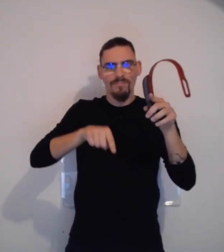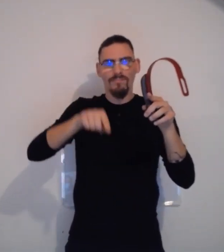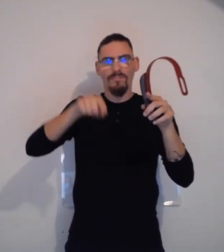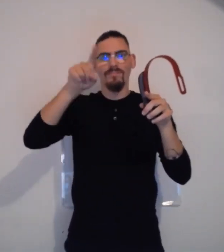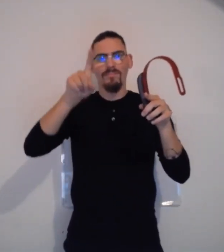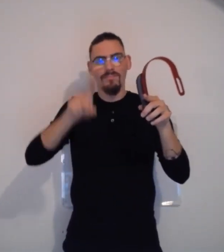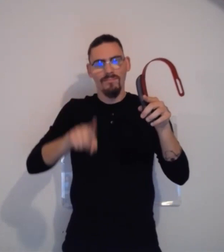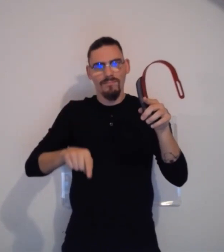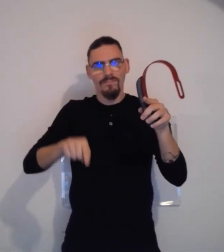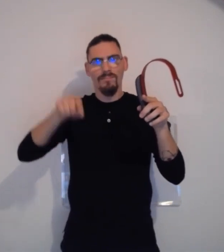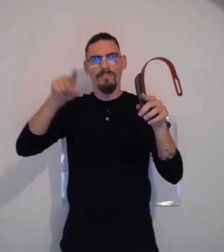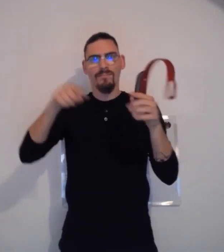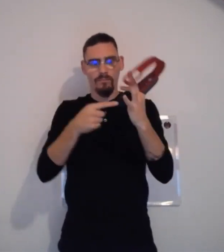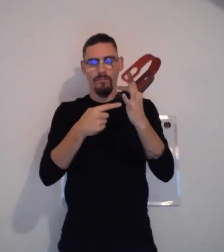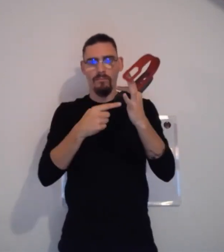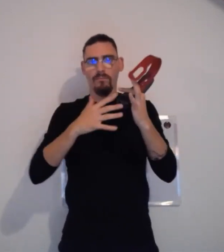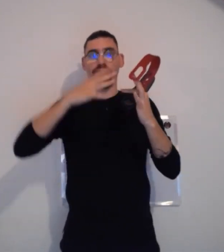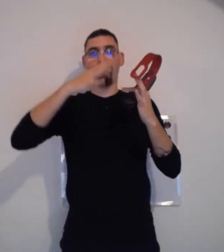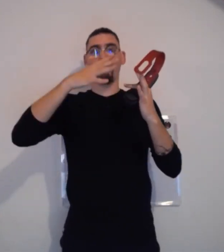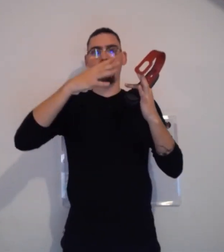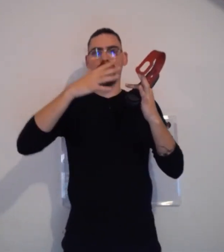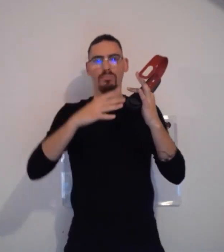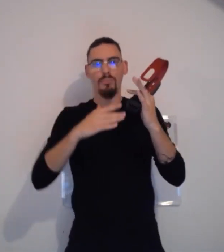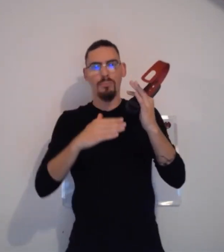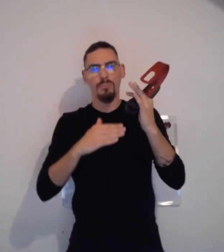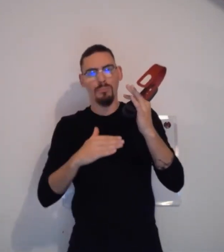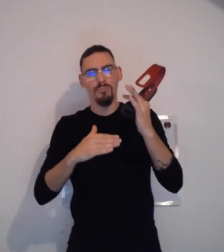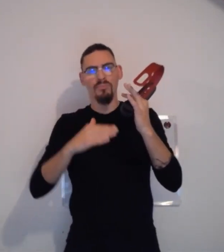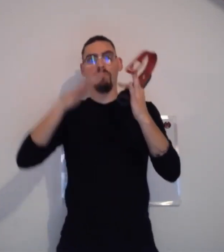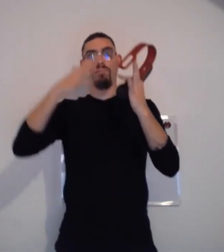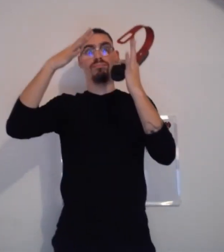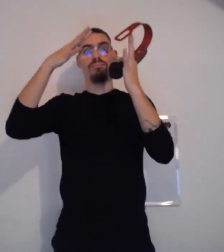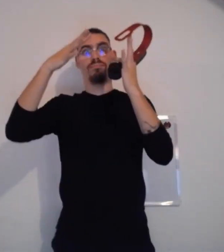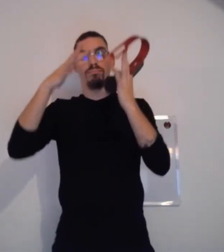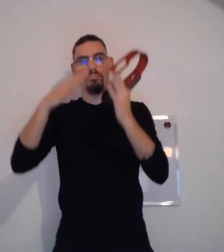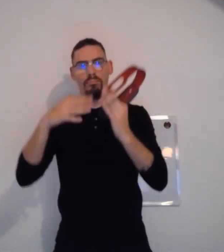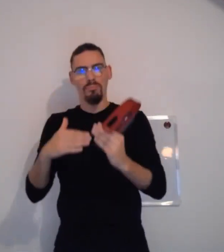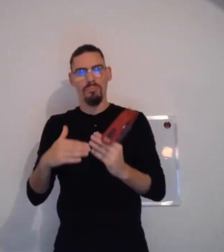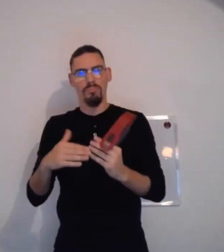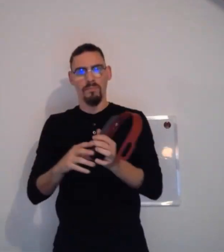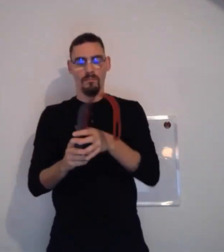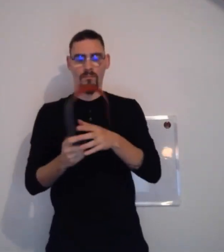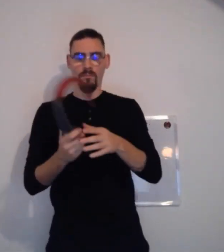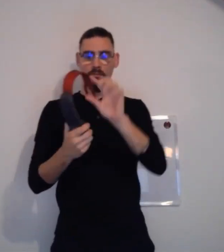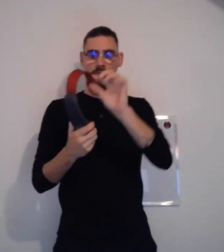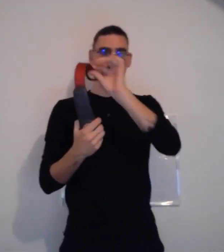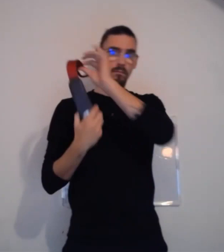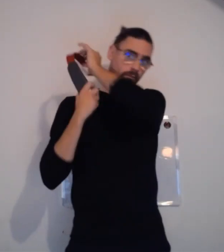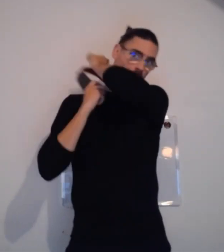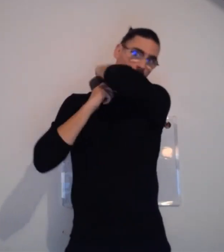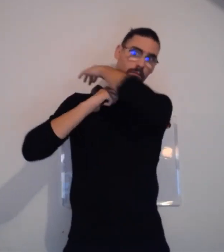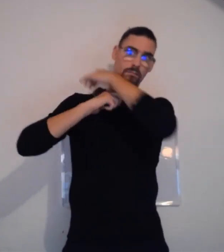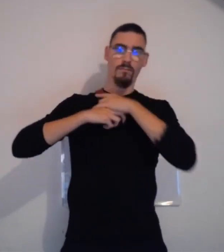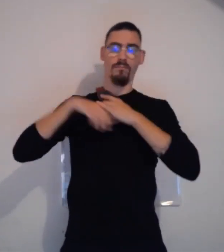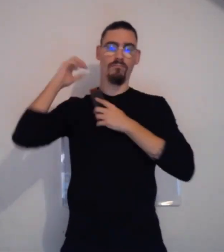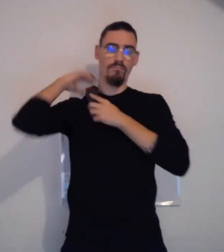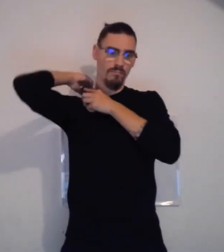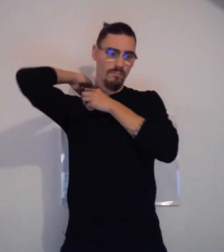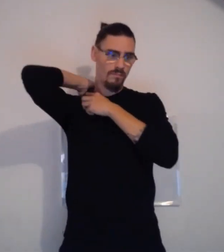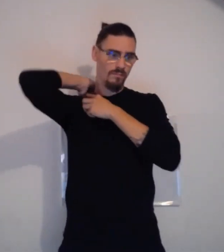Cela reprend finalement la musique, les ondes de la musique, vous voyez, cela les reprend et cela les transmet,